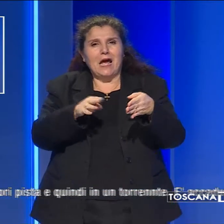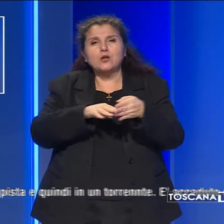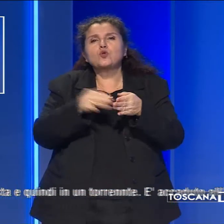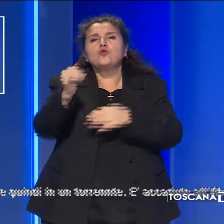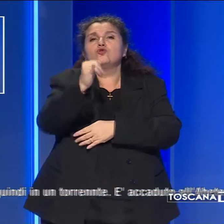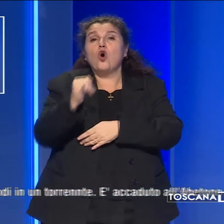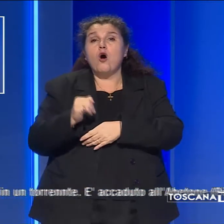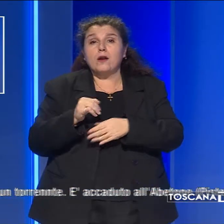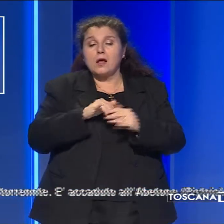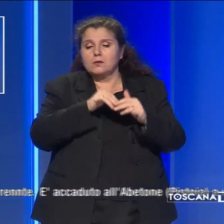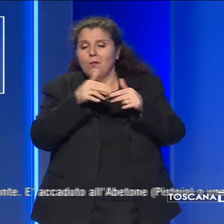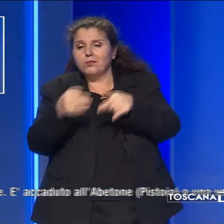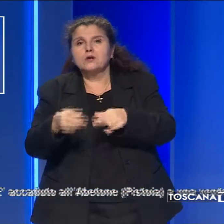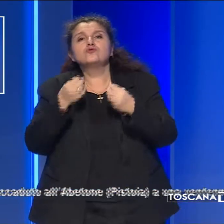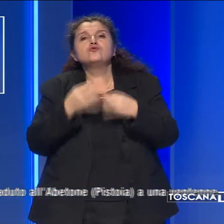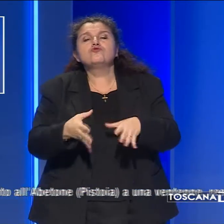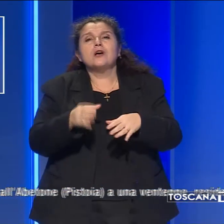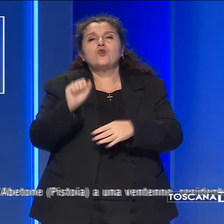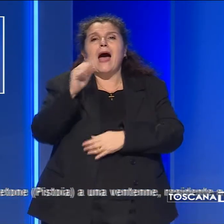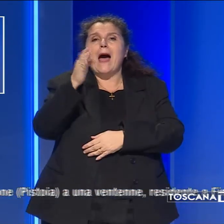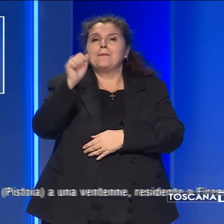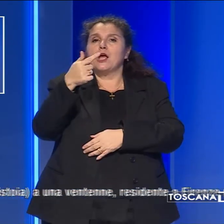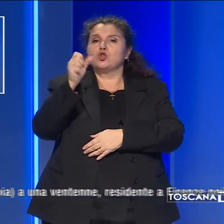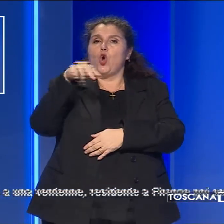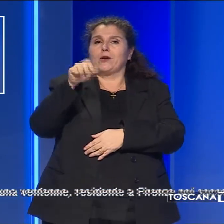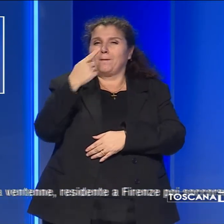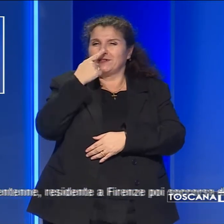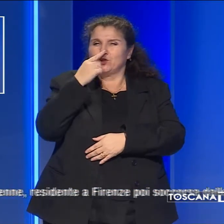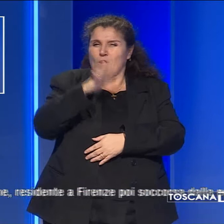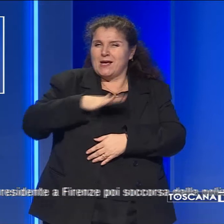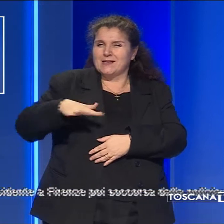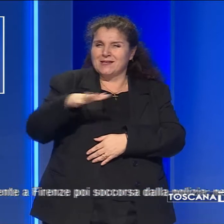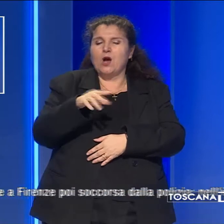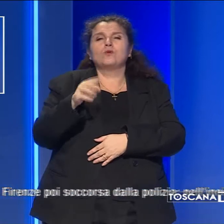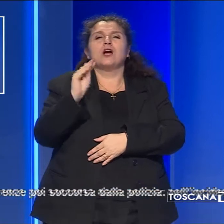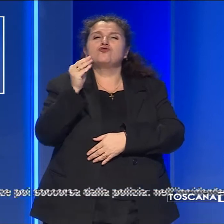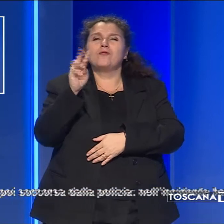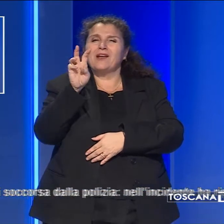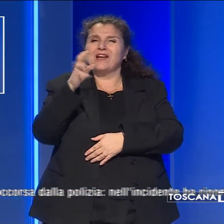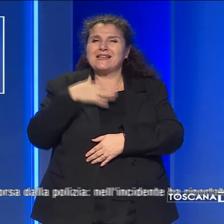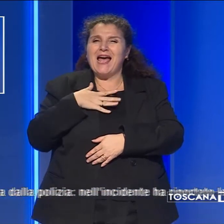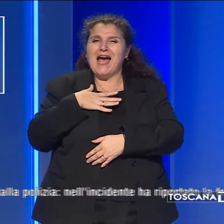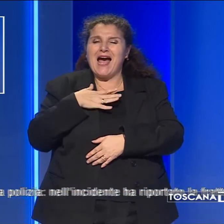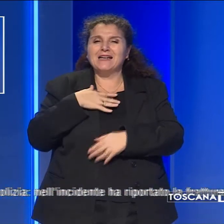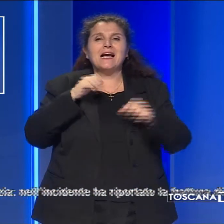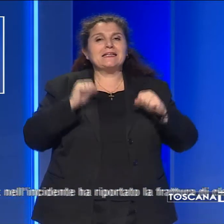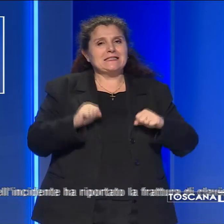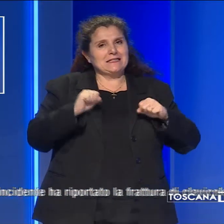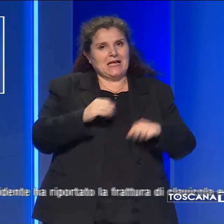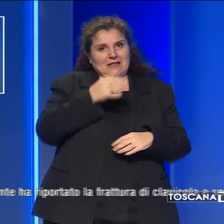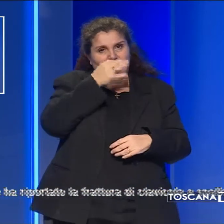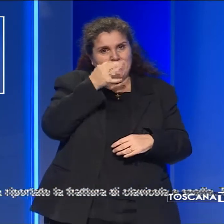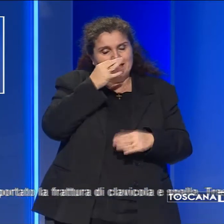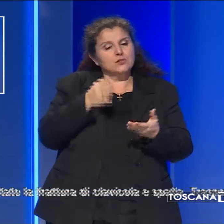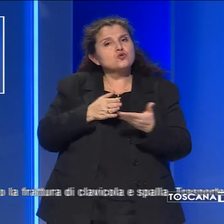torrente. È accaduto alla Betone, nella montagna pistoiese, a una ventenne residente però a Firenze,